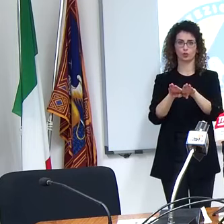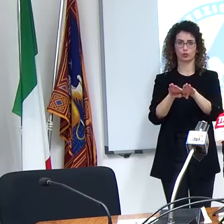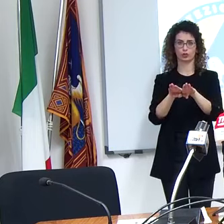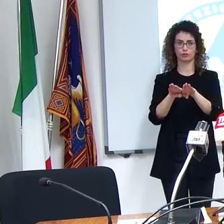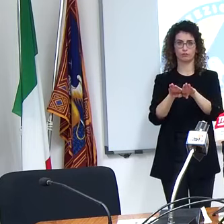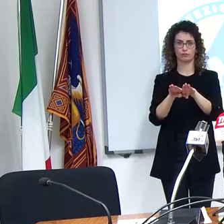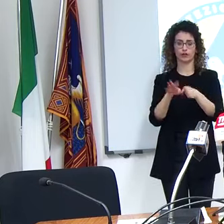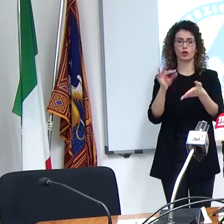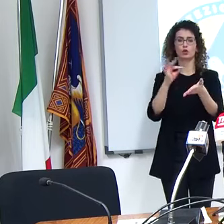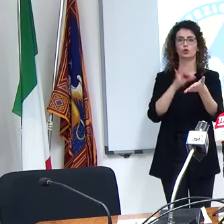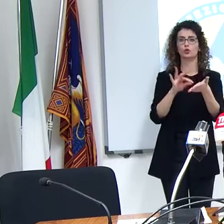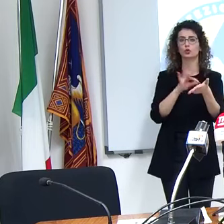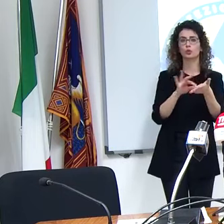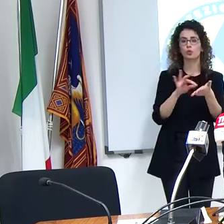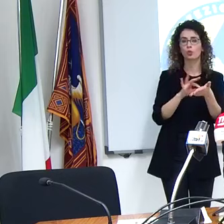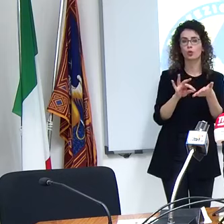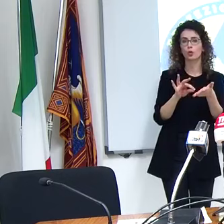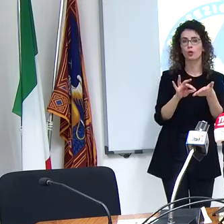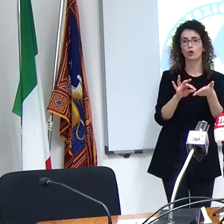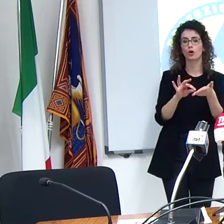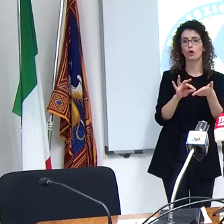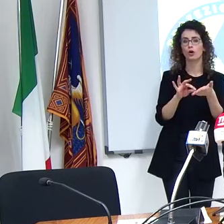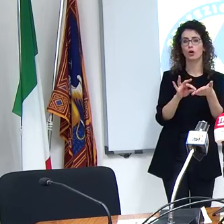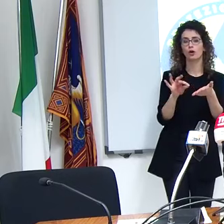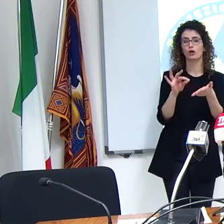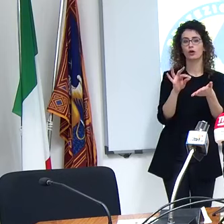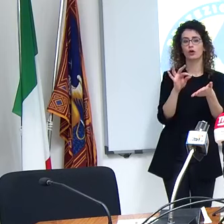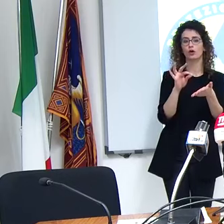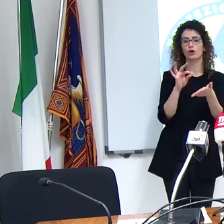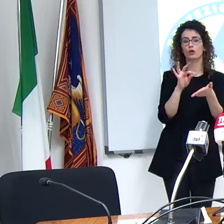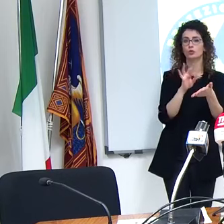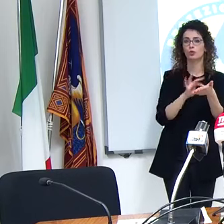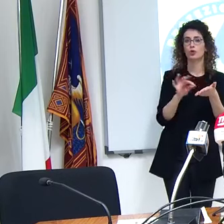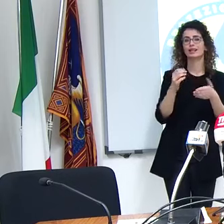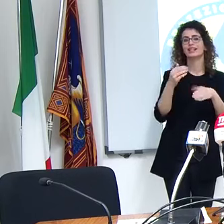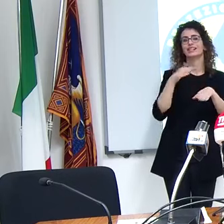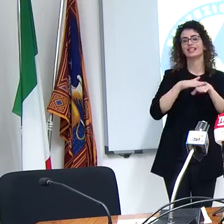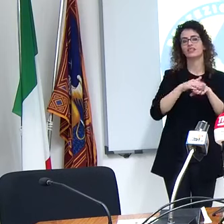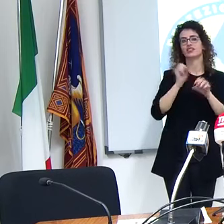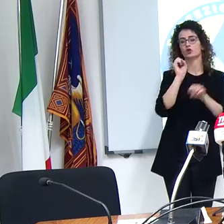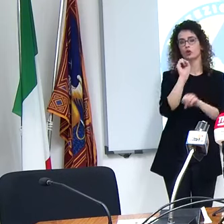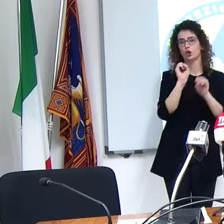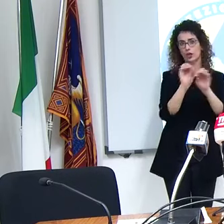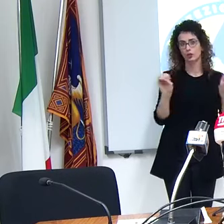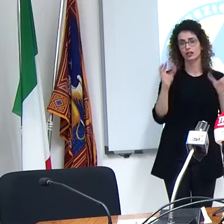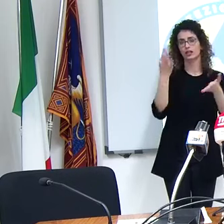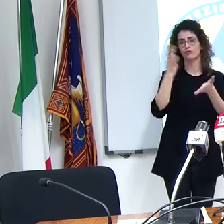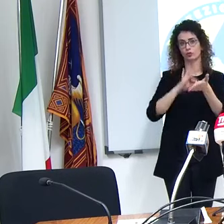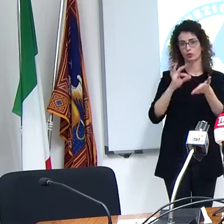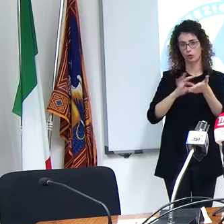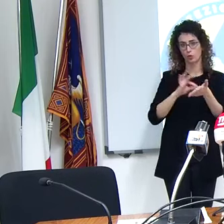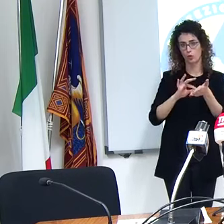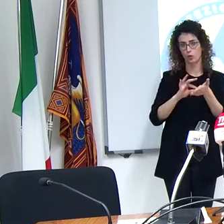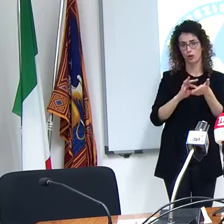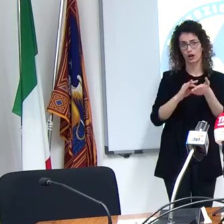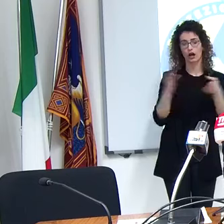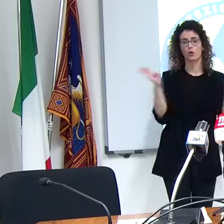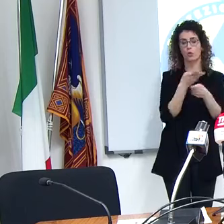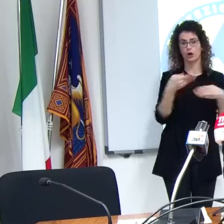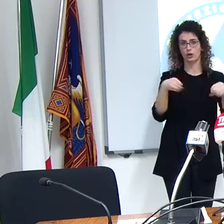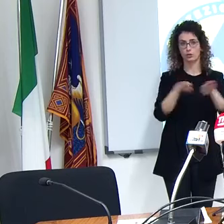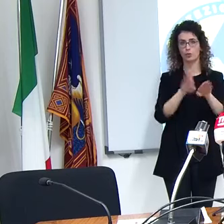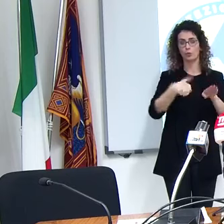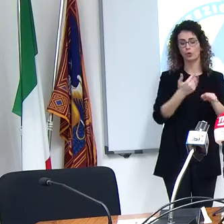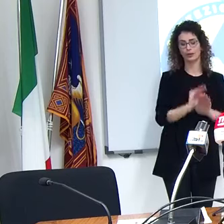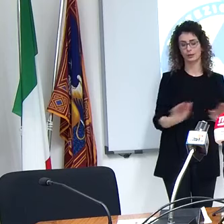gradi di servizio educativo e scolastico compreso quello dell'infanzia in